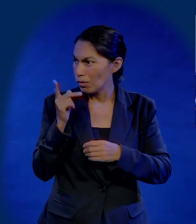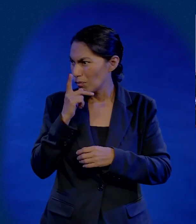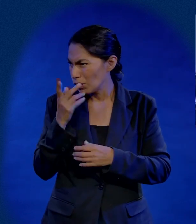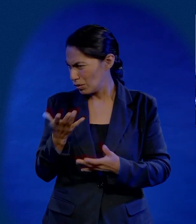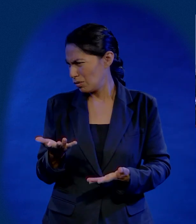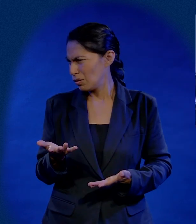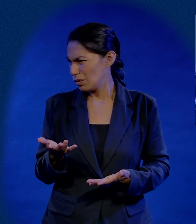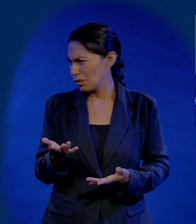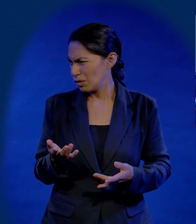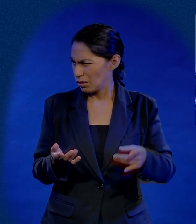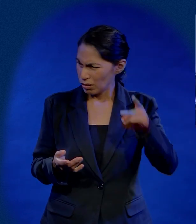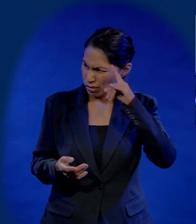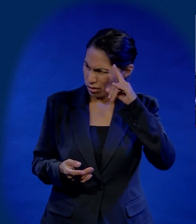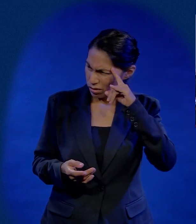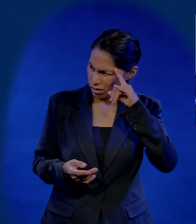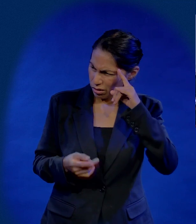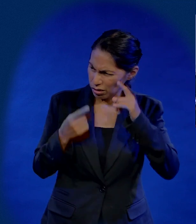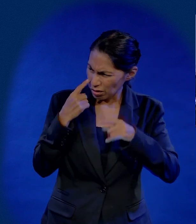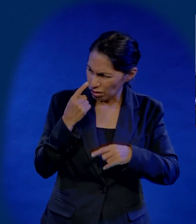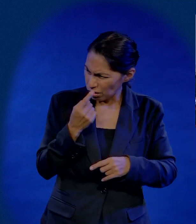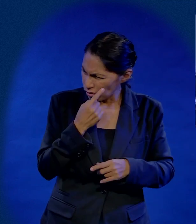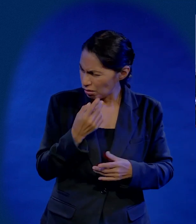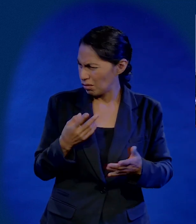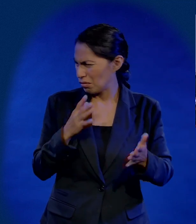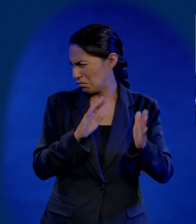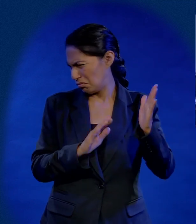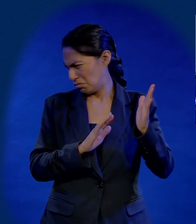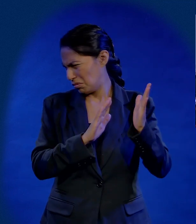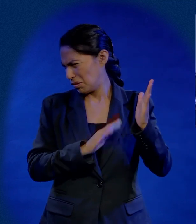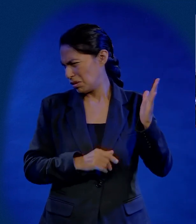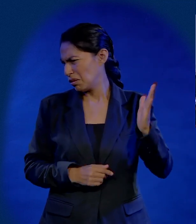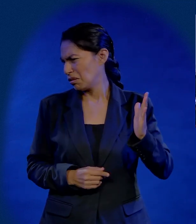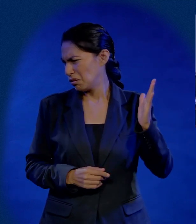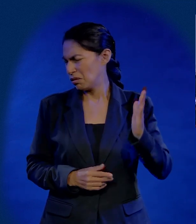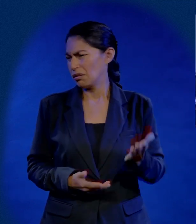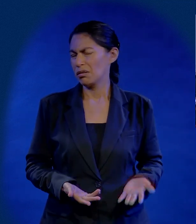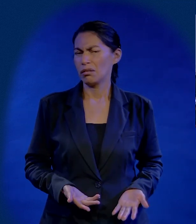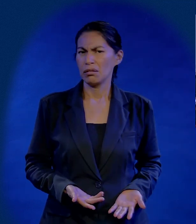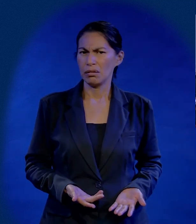Son unos ojos oscuros. Pastor, ¿no le parece que son como los ojos del enemigo?